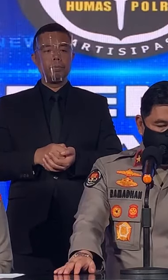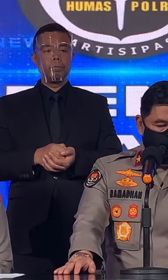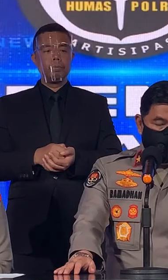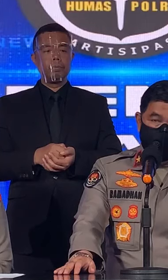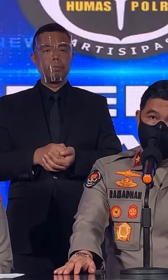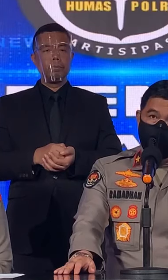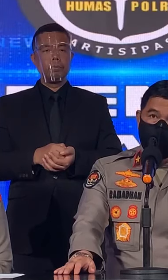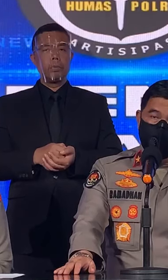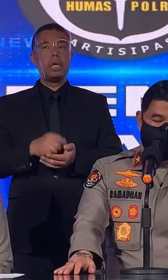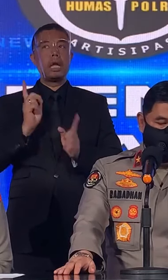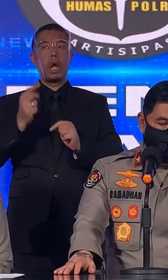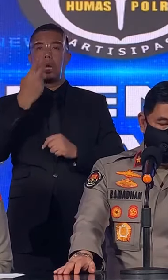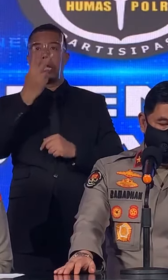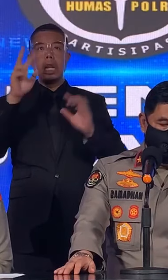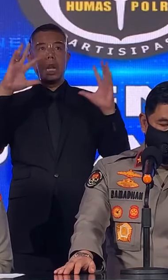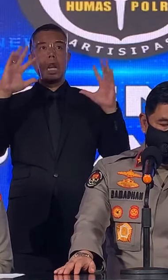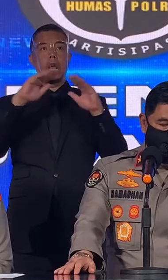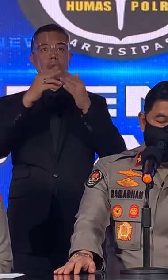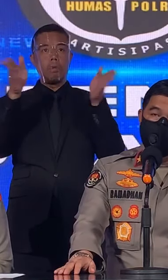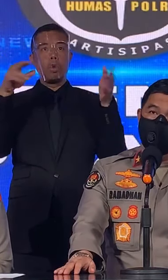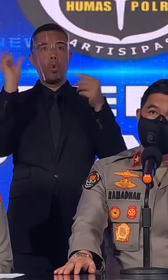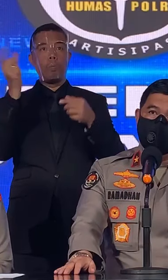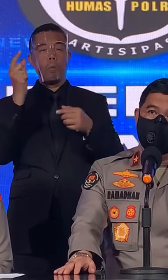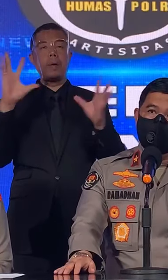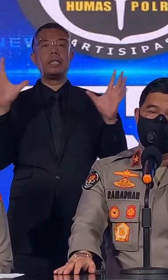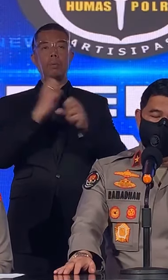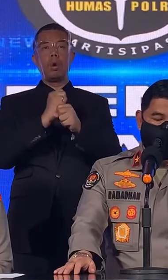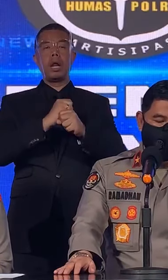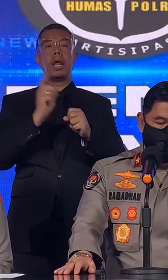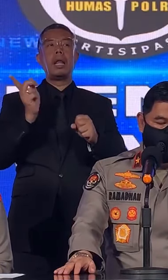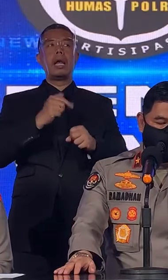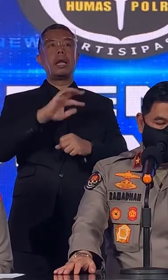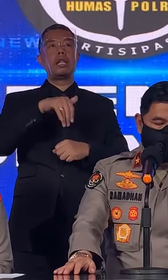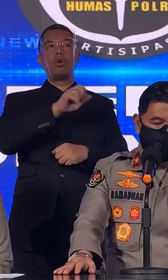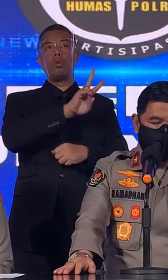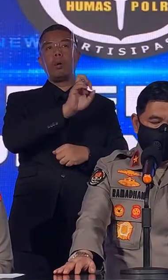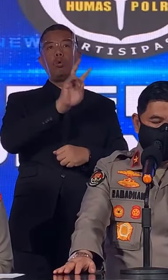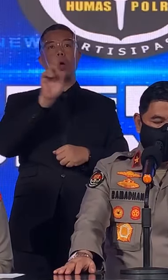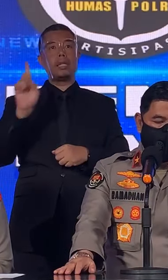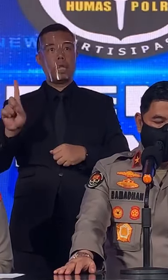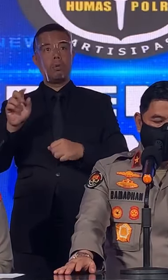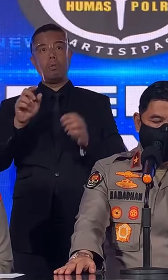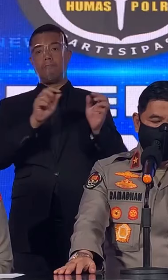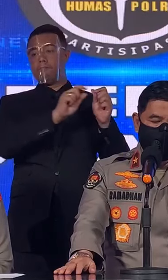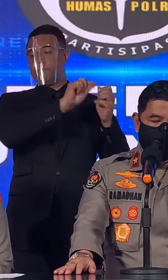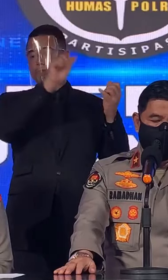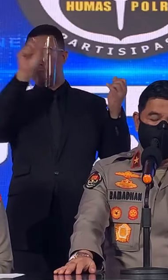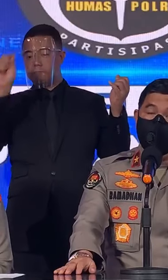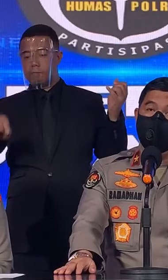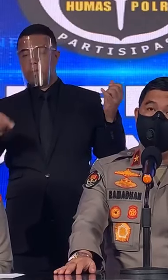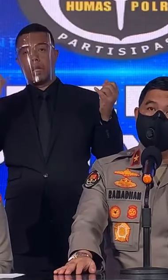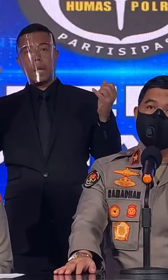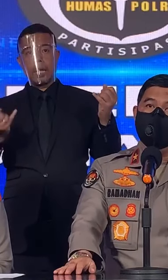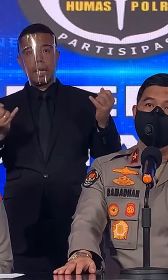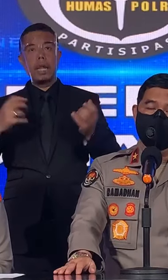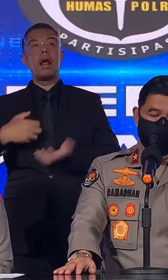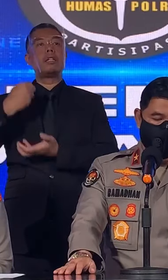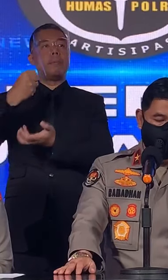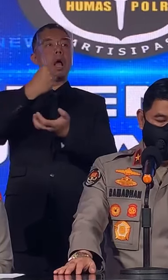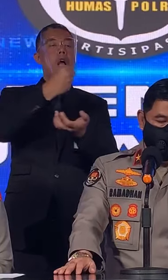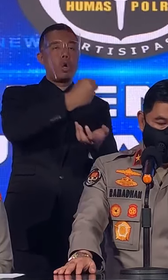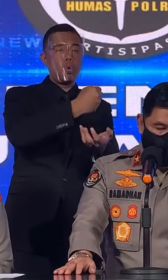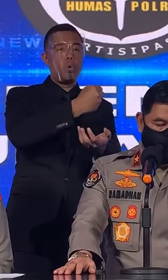Secara Umum Kesimpulannya Adalah Sepanjang Tahun 2021 Ketersediaan Bahan Pokok Atau